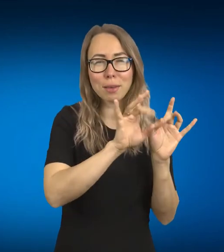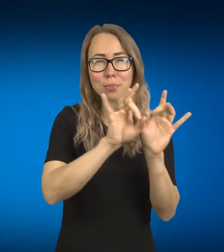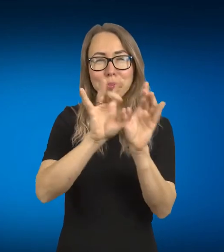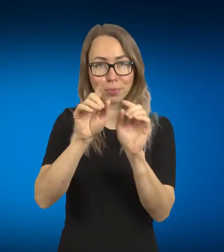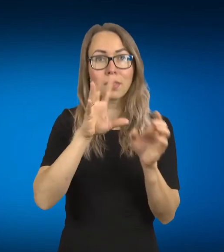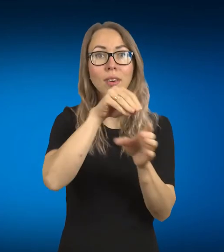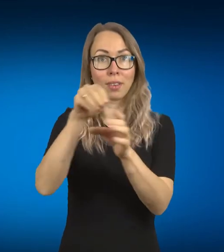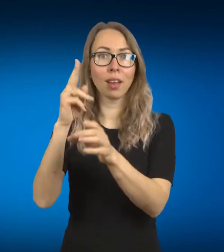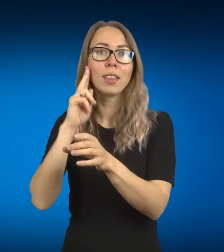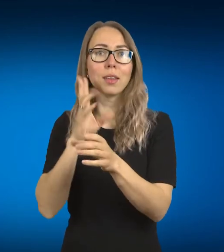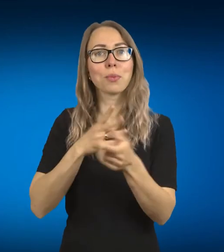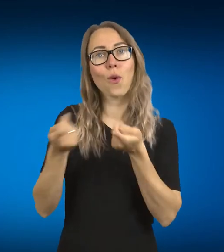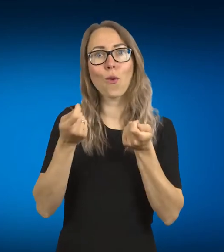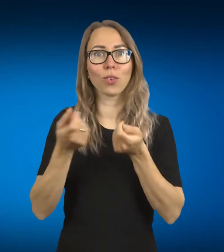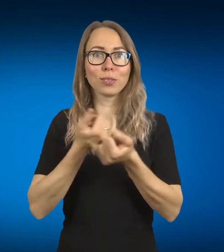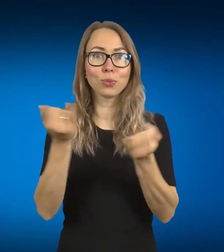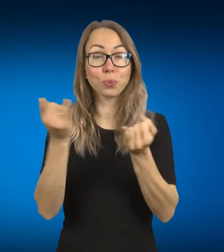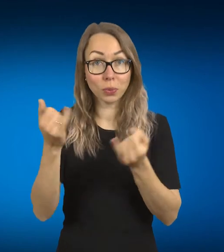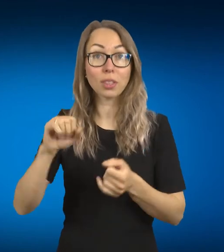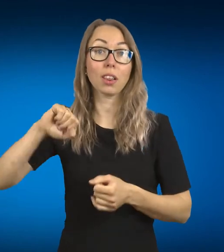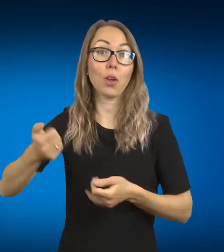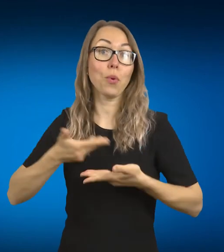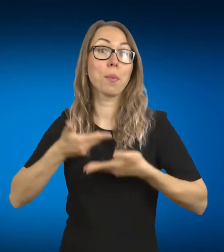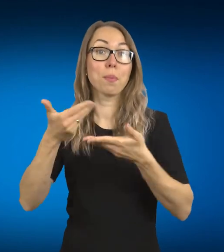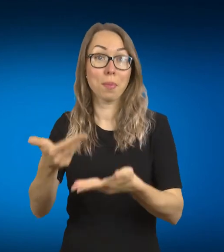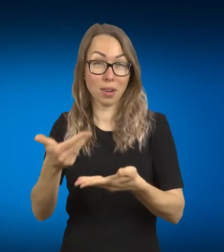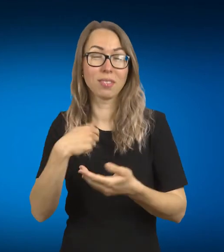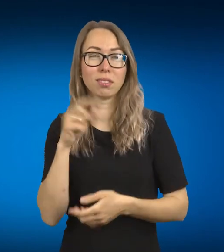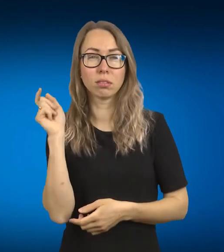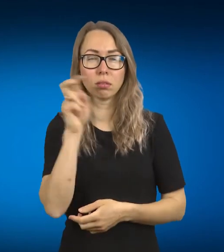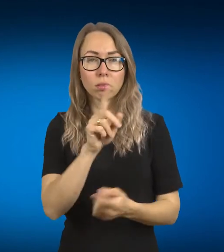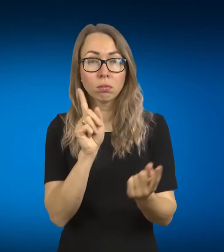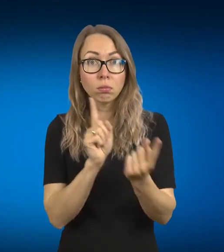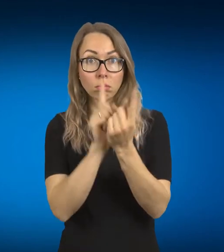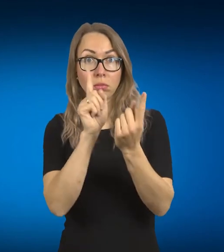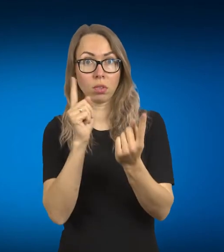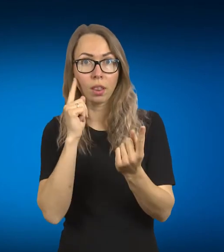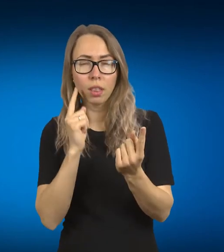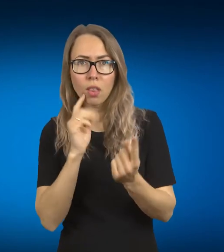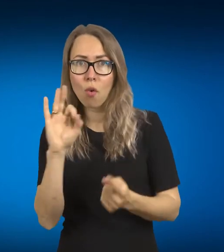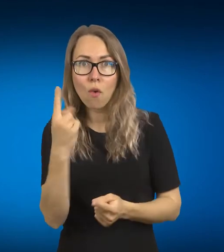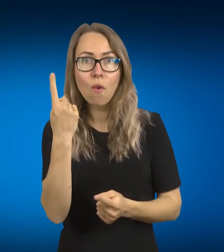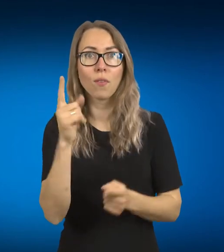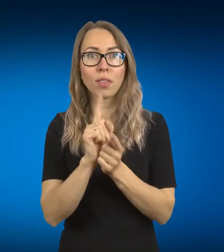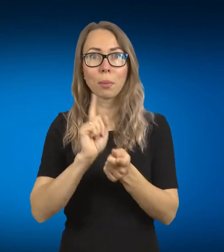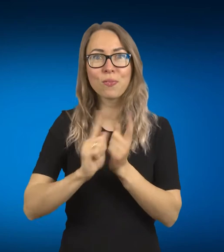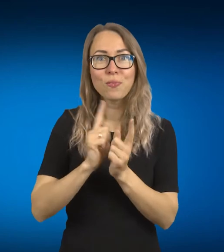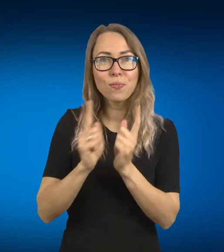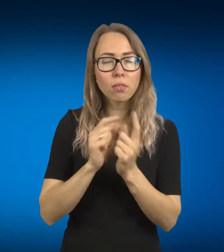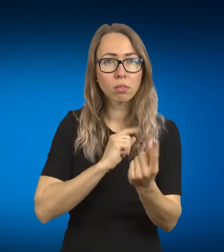ten pasikvietė. Ir aš ten sutikau tos pirmosius kurčiuosius arba gestų vertėjus ir toks, nežinau,